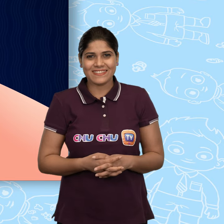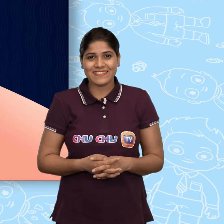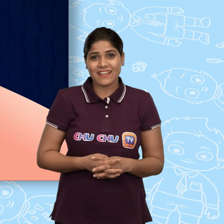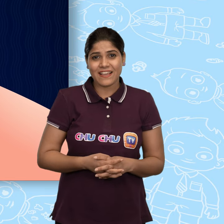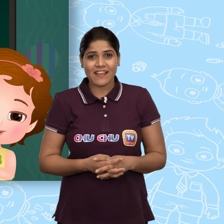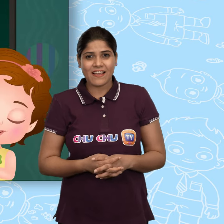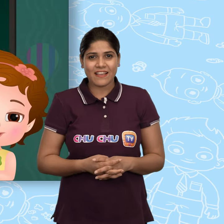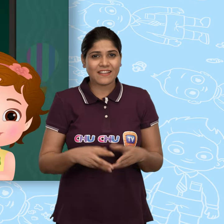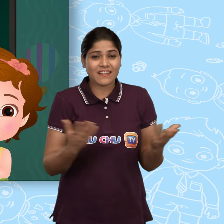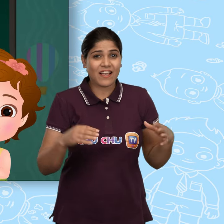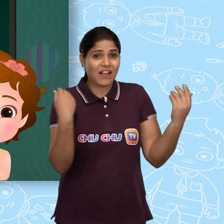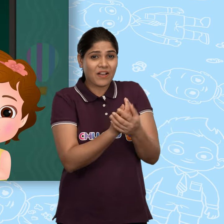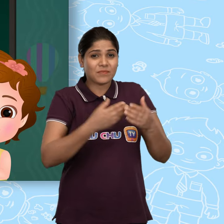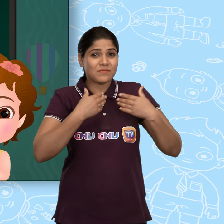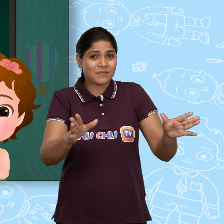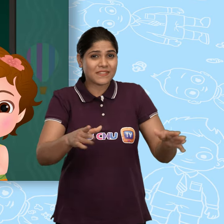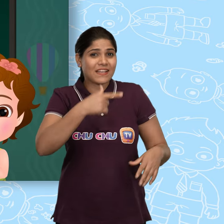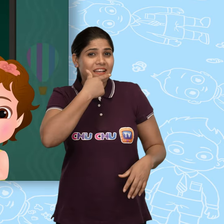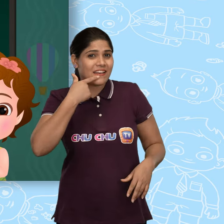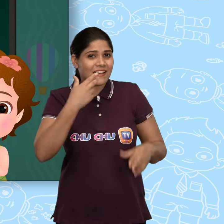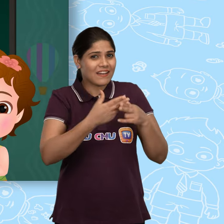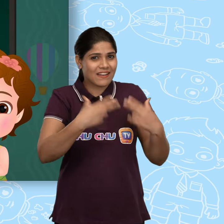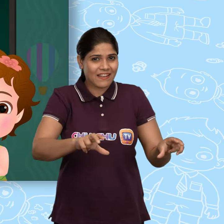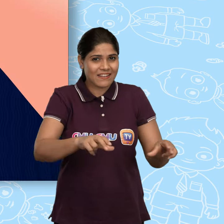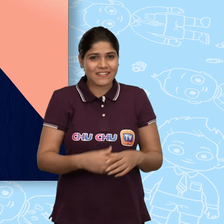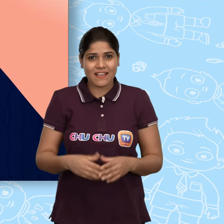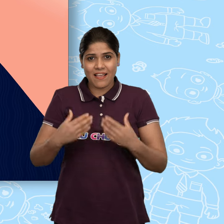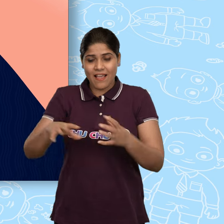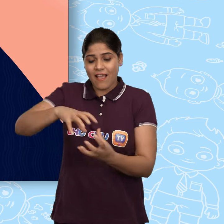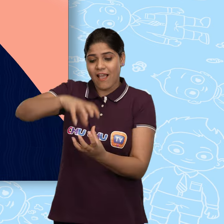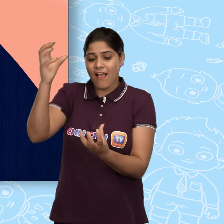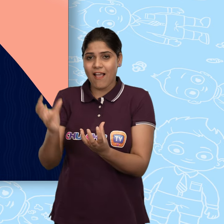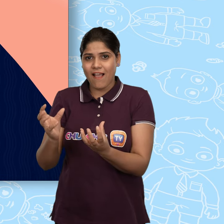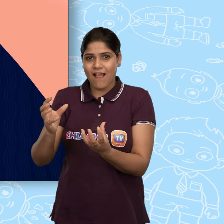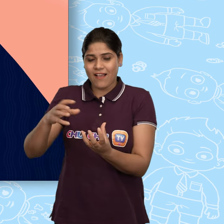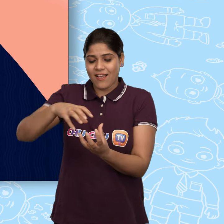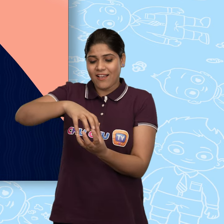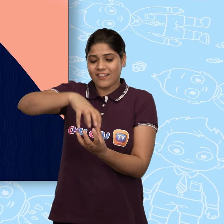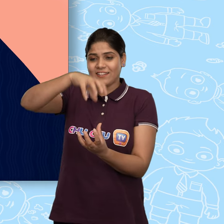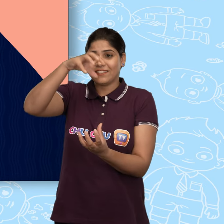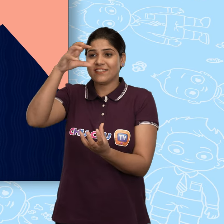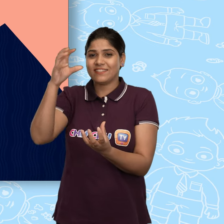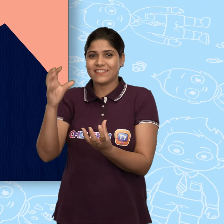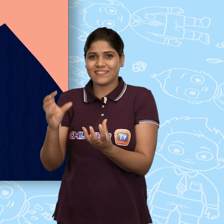क्या हम खोले लाल अंडे को खोल जा खोल जा